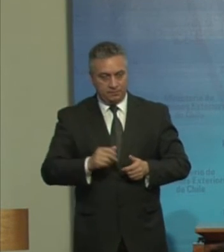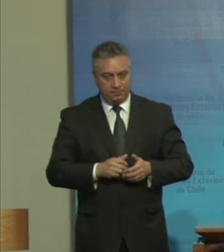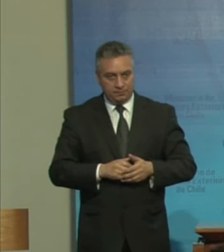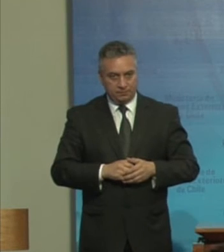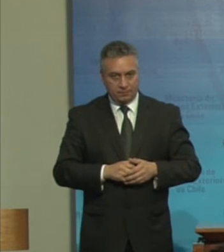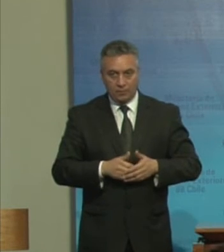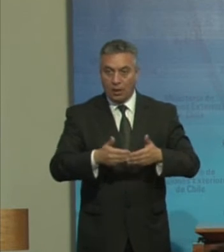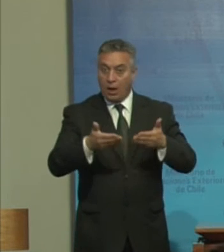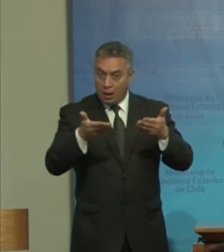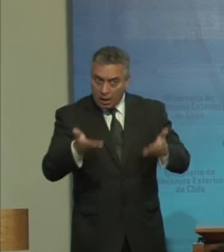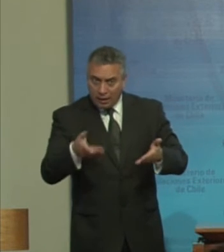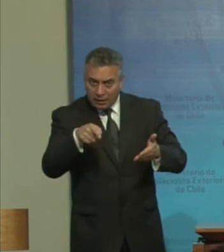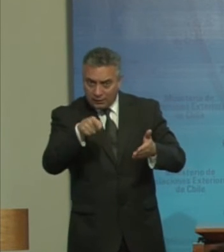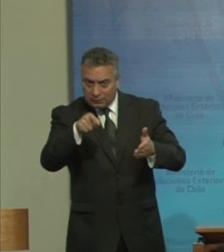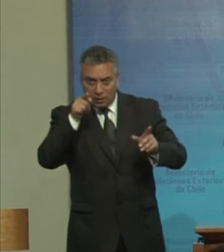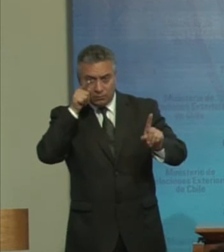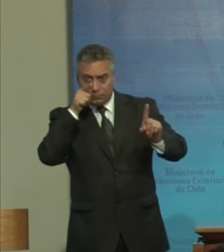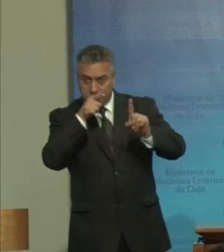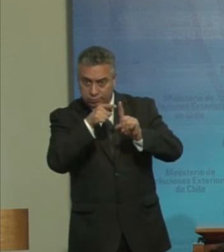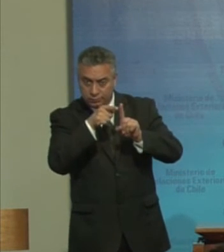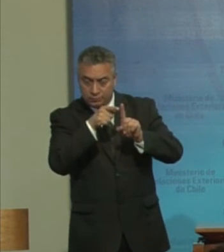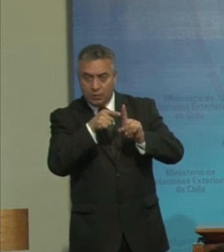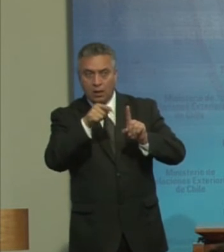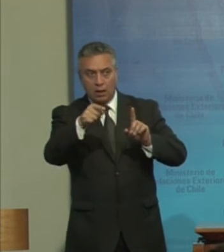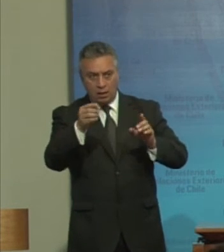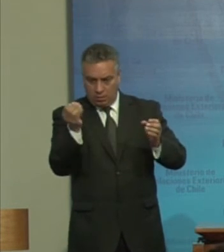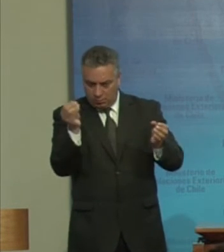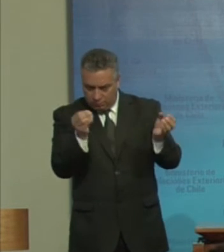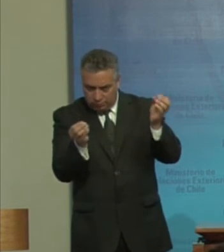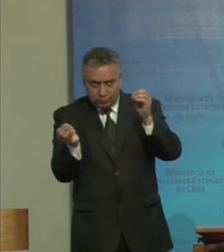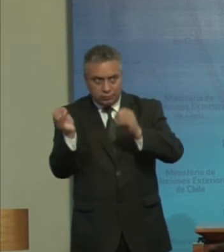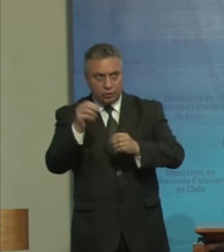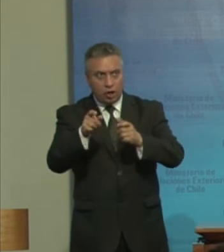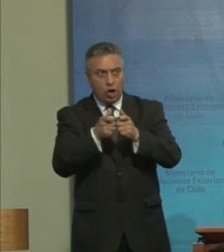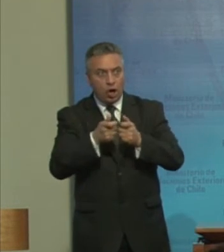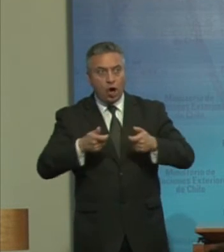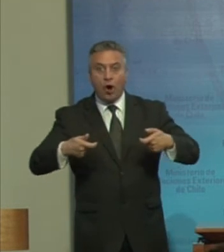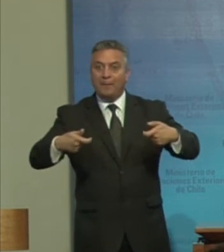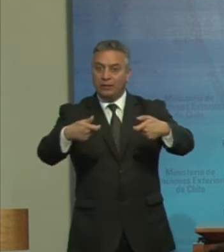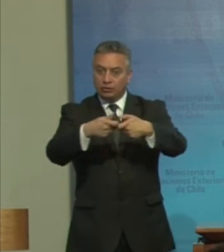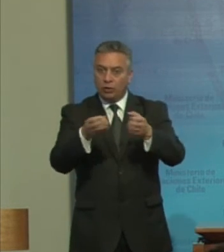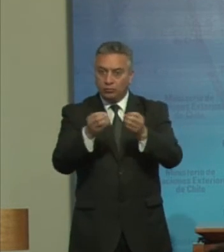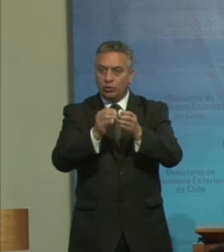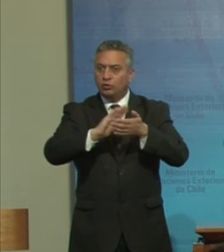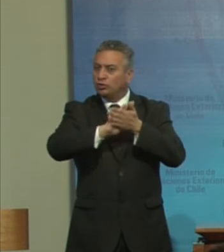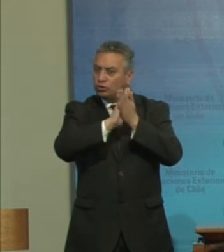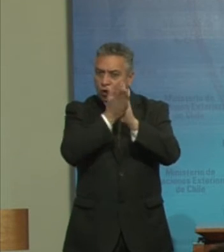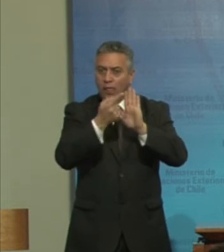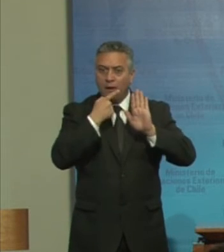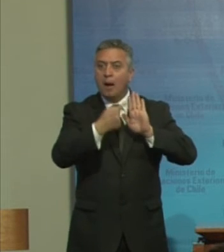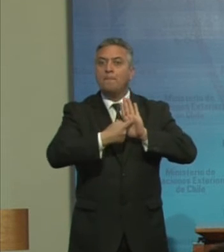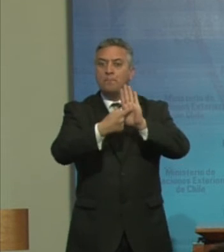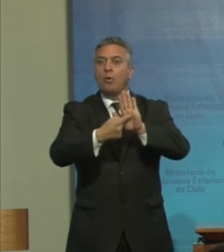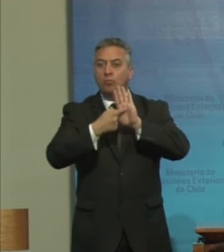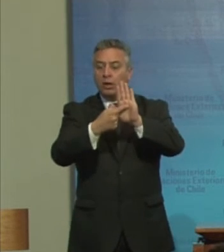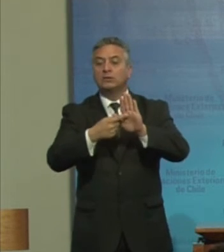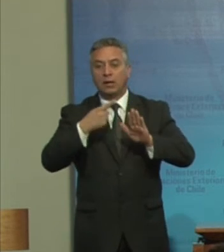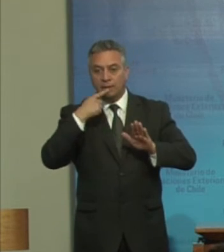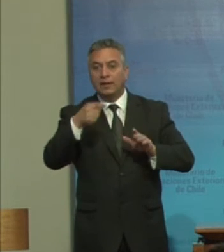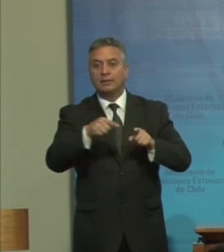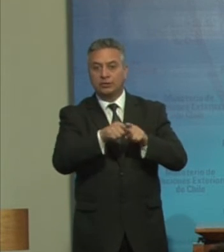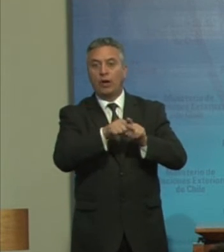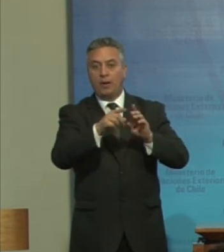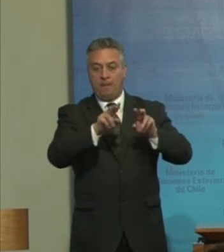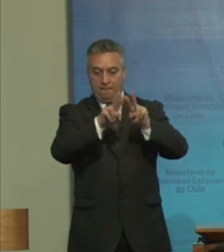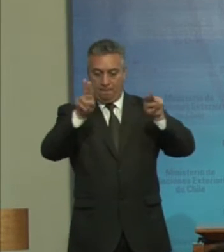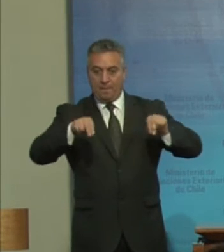En este sentido El diagnóstico Que elaboró La comisión Al igual Que todas Las propuestas Deben corresponder A dicho Marco